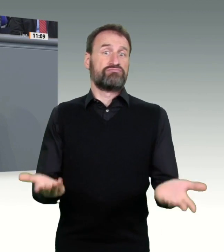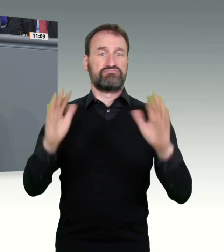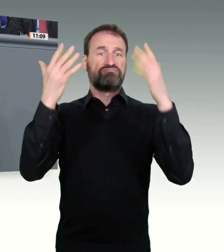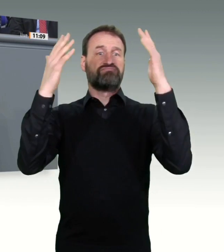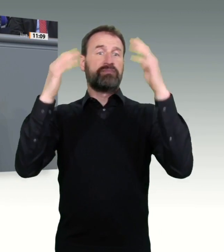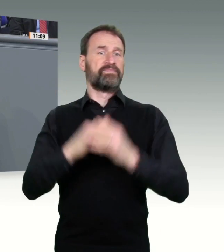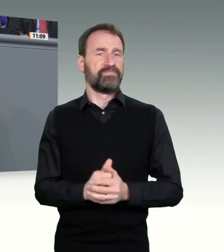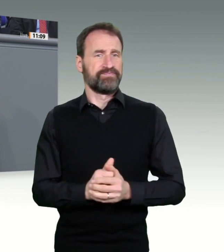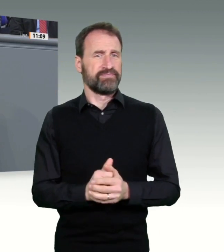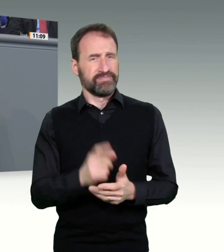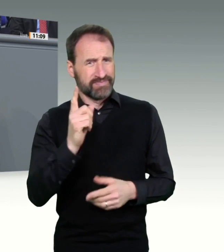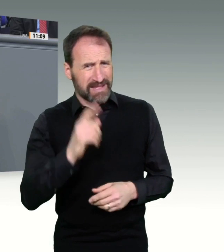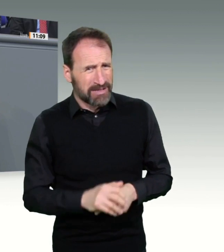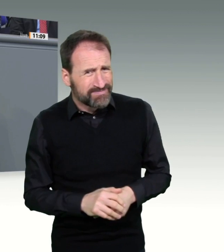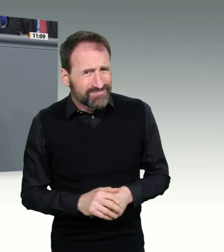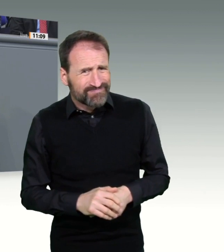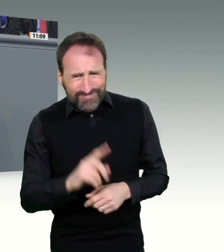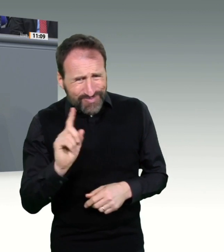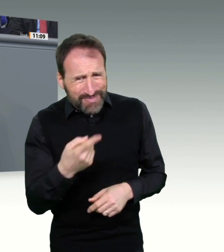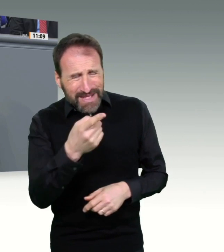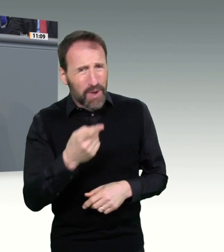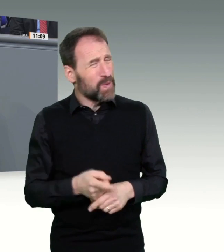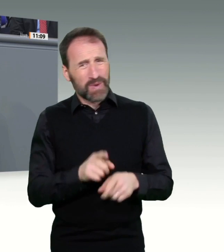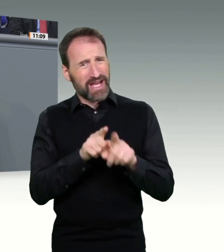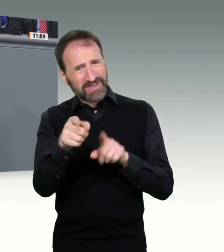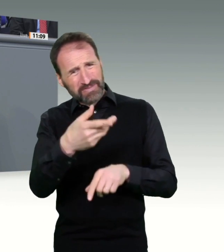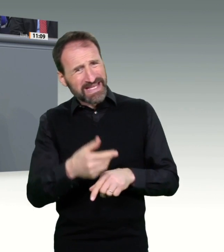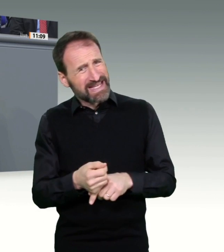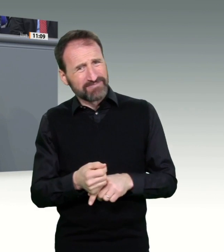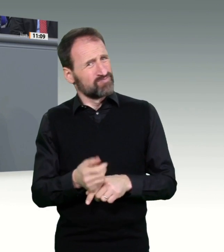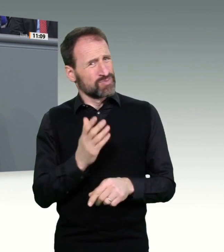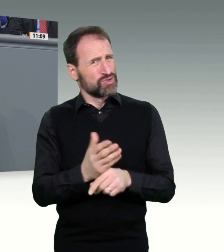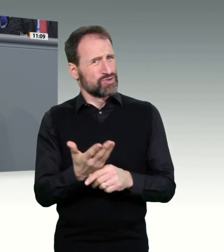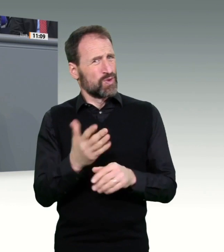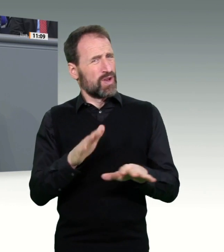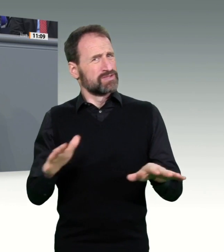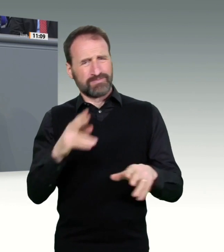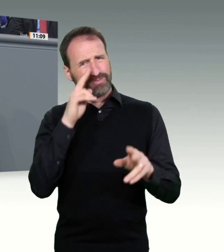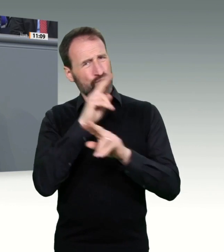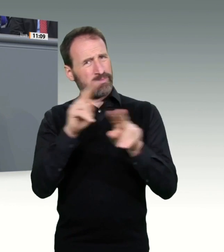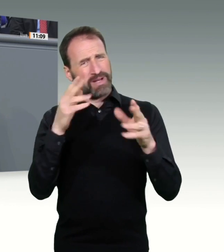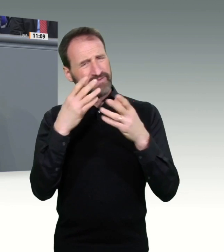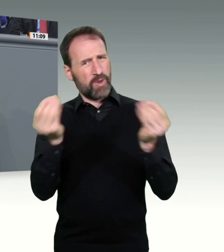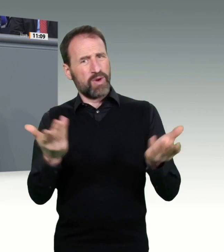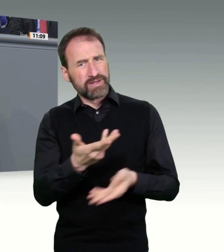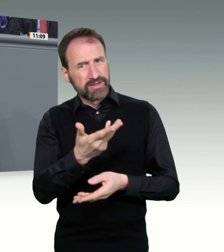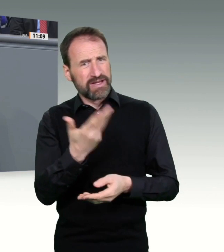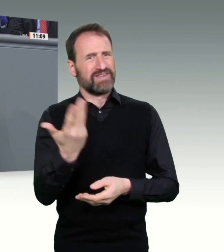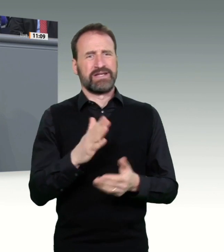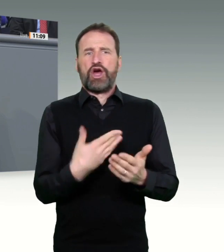Überblick darüber verloren zu haben, was die Aufgabe einer echten Oppositionspartei ist. Zu Beginn der Krise